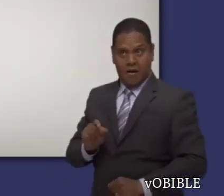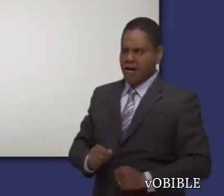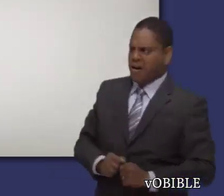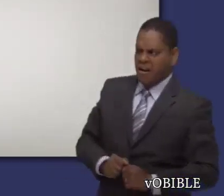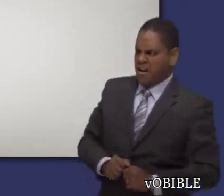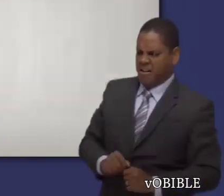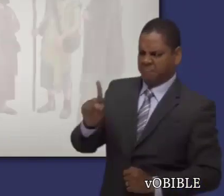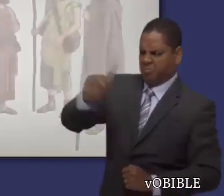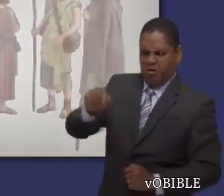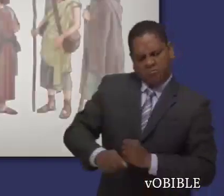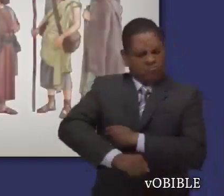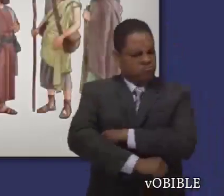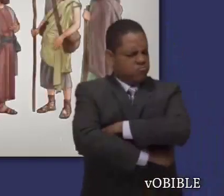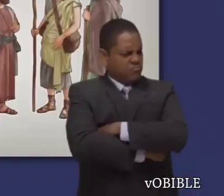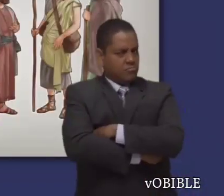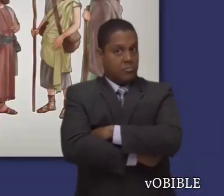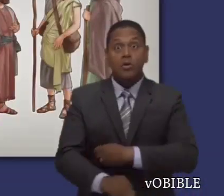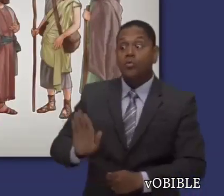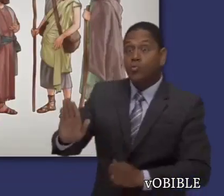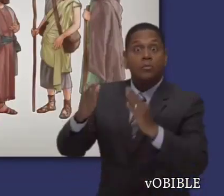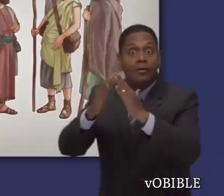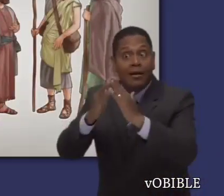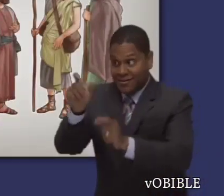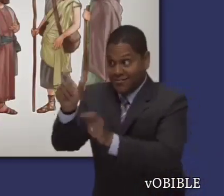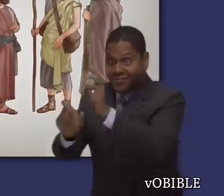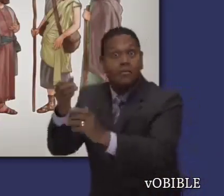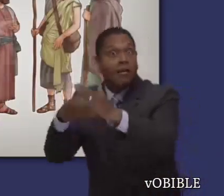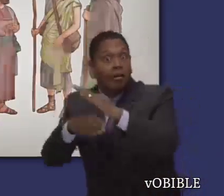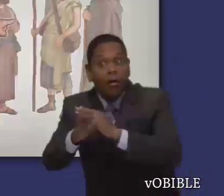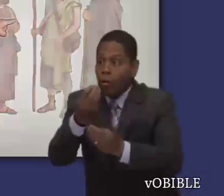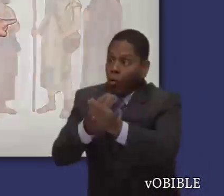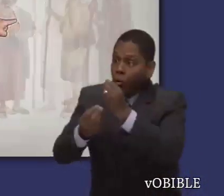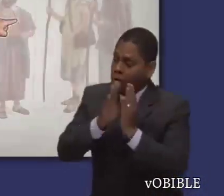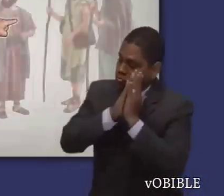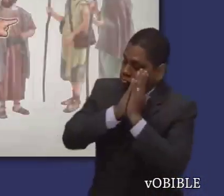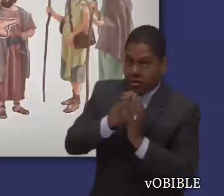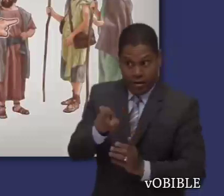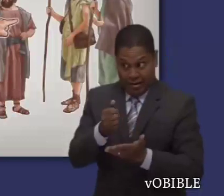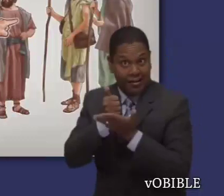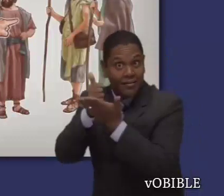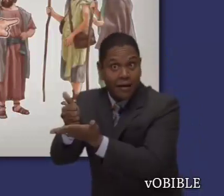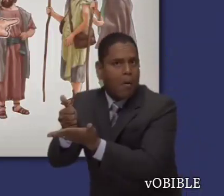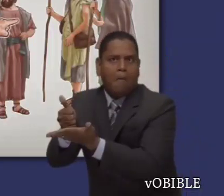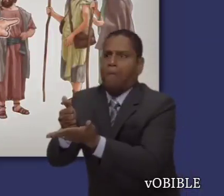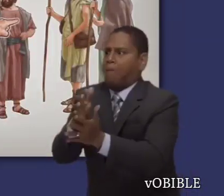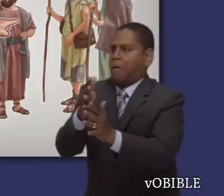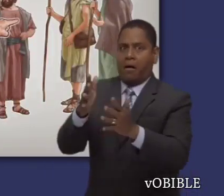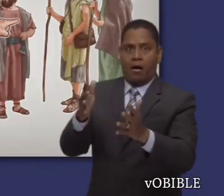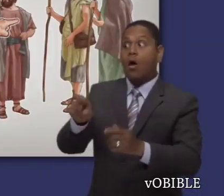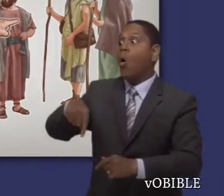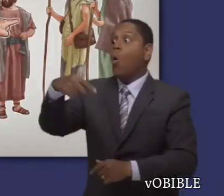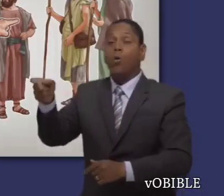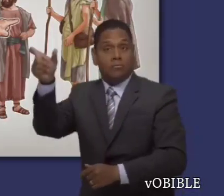se negaba a mostrar hospitalidad a quienes llegaban de visita. Incluso trataba de impedir que otros fueran hospitalarios